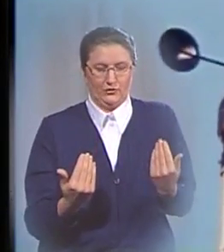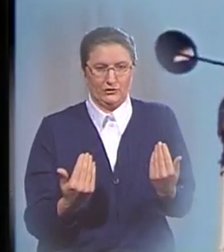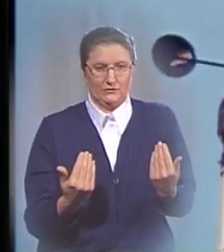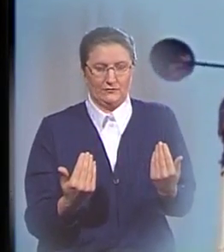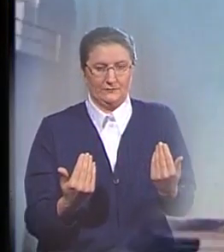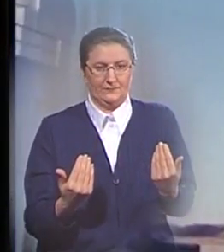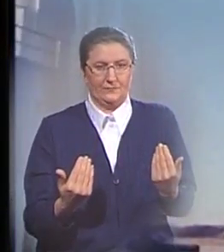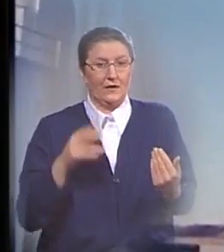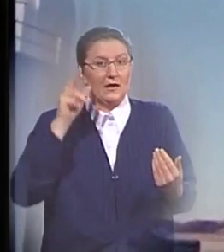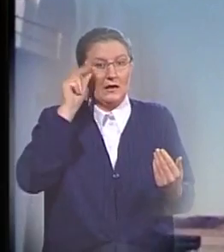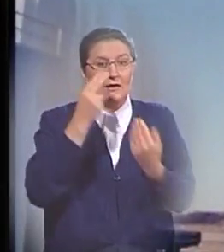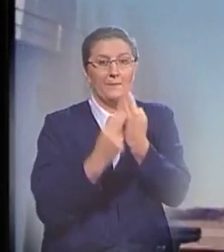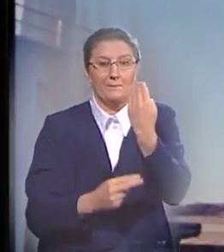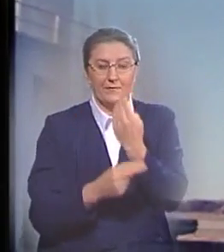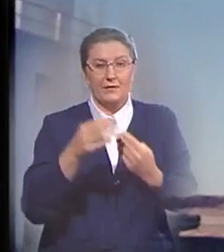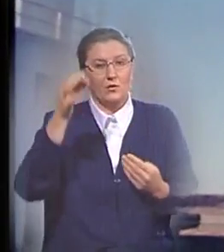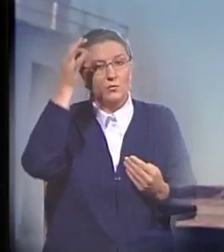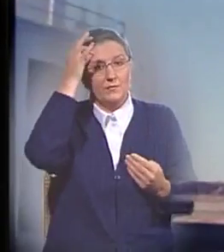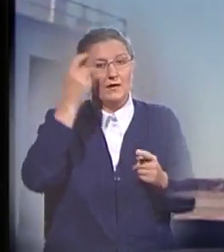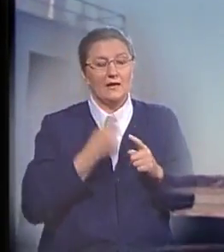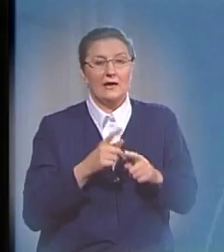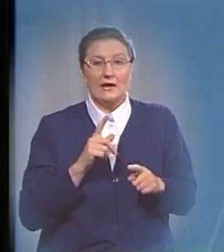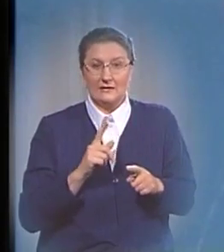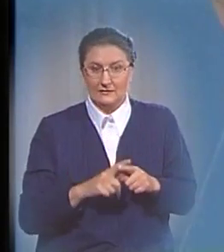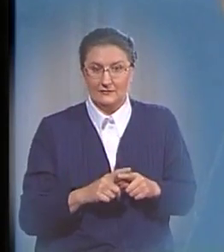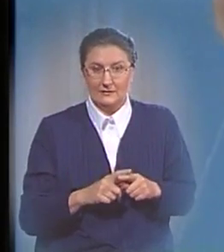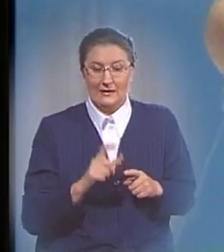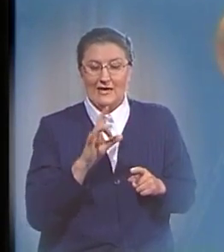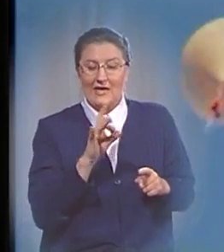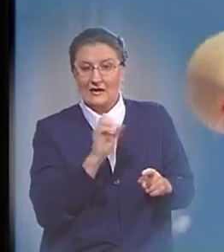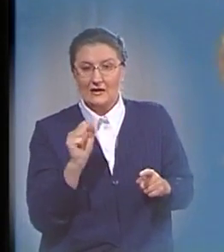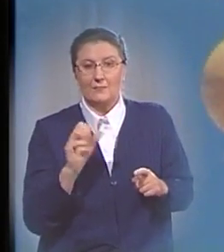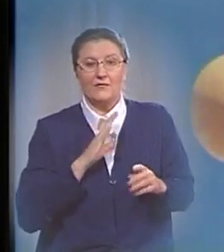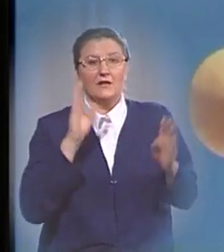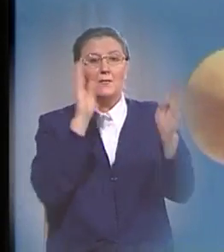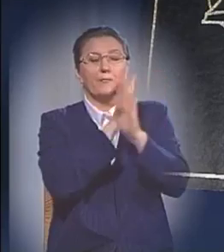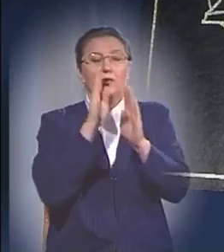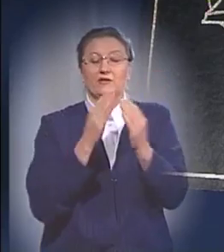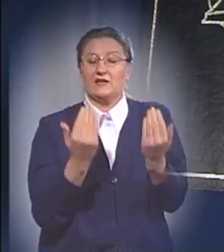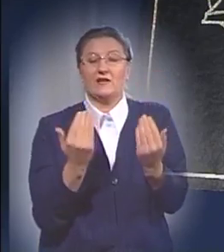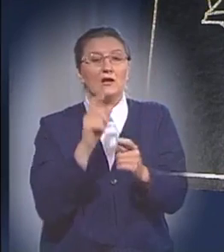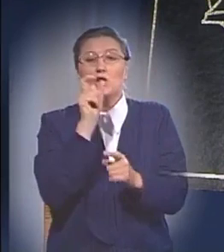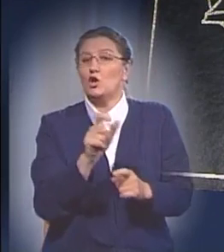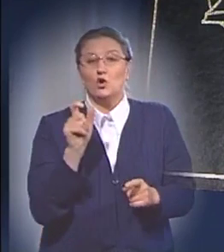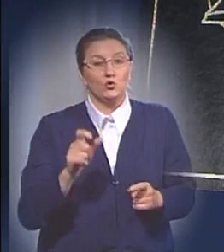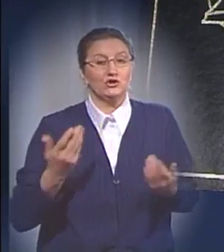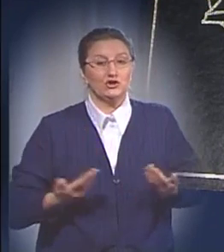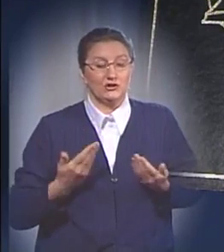Когда в Библии упоминается эта эра, идет речь о природных явлениях, которых люди, жившие до потопа,